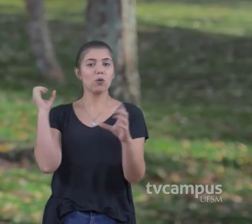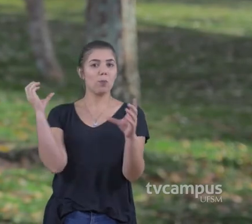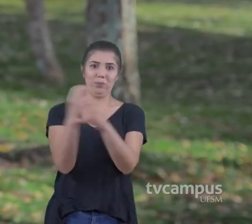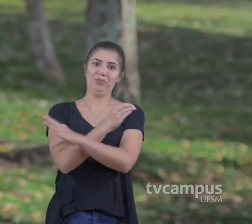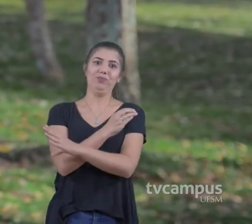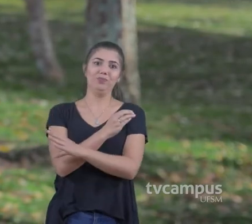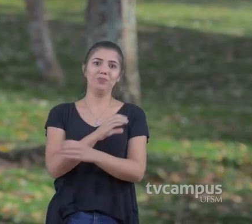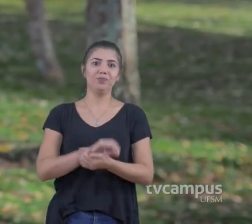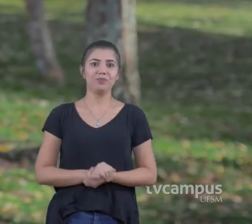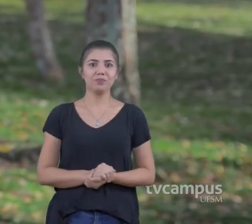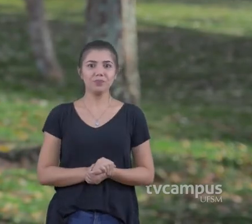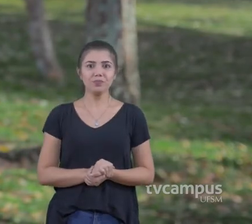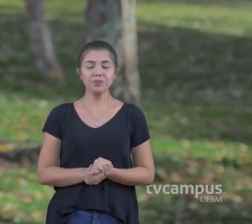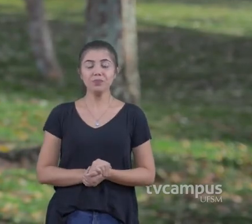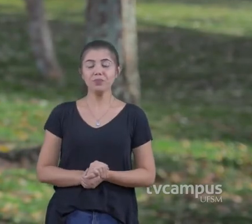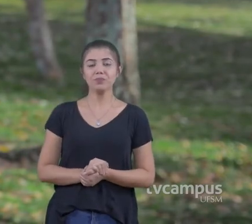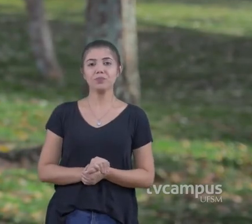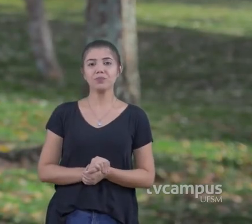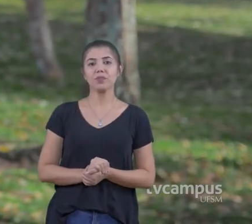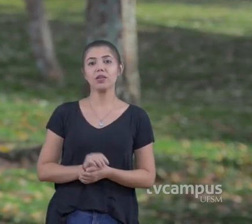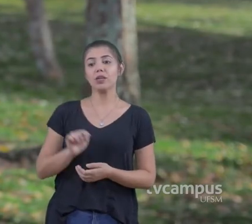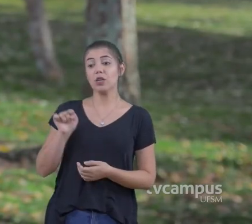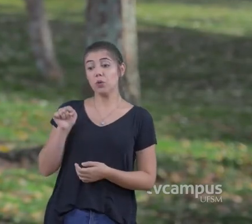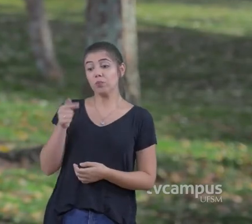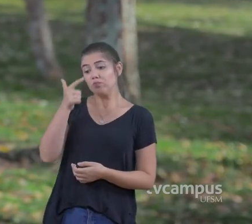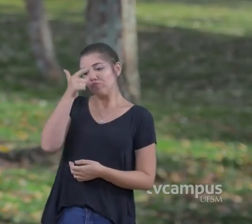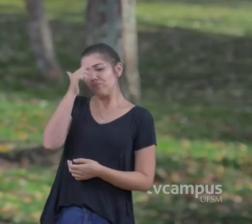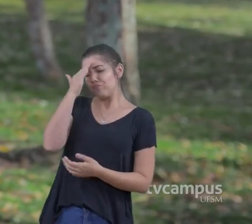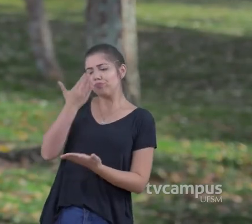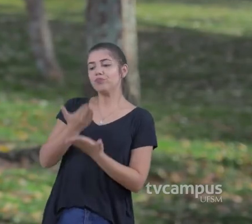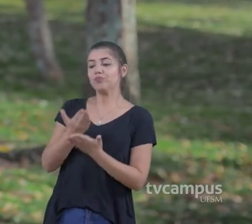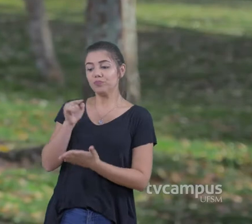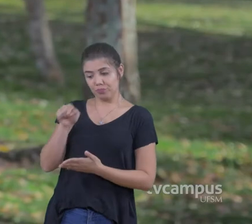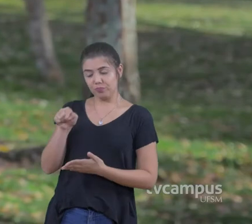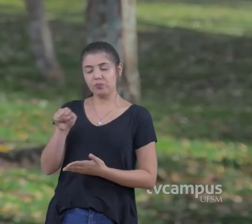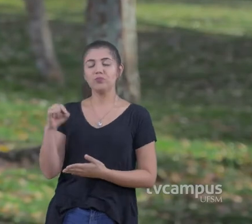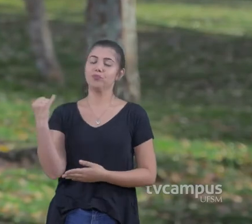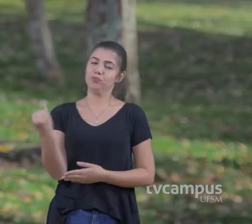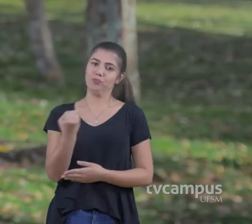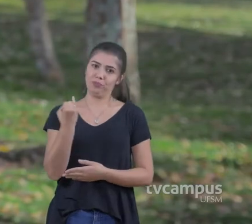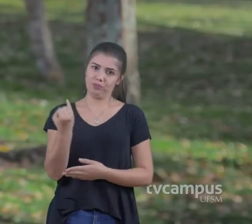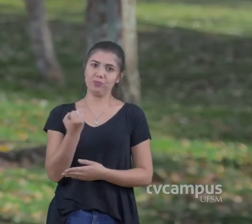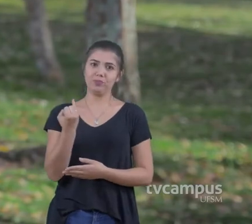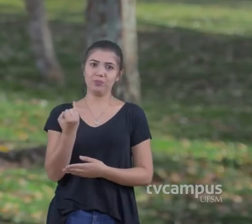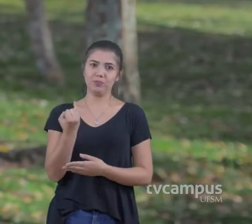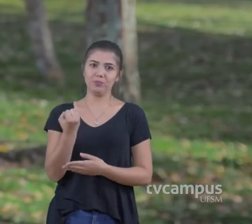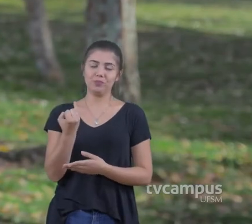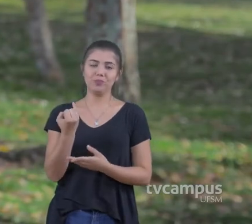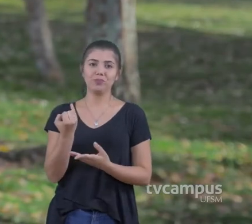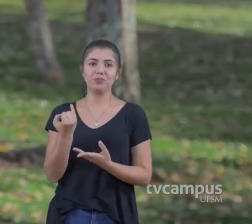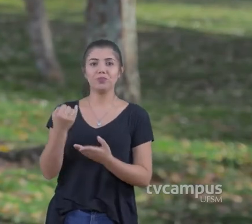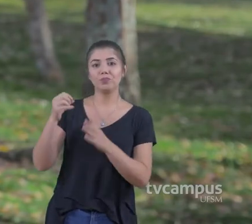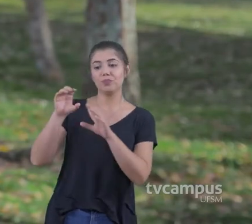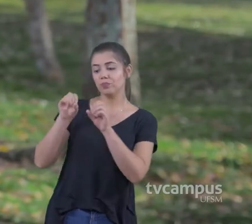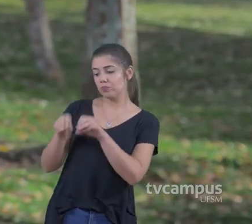eu acho que esse é um aspecto Bastante interessante Que demonstra como a educação